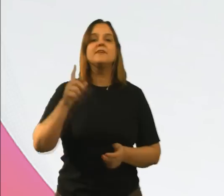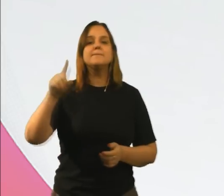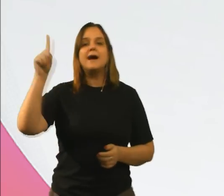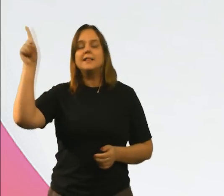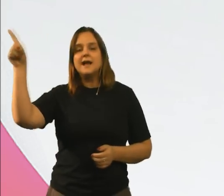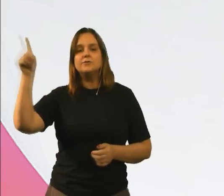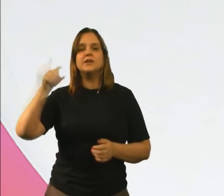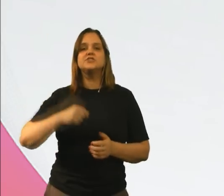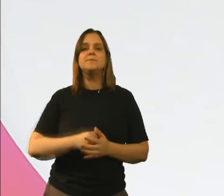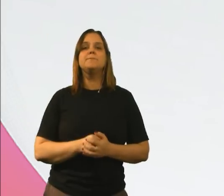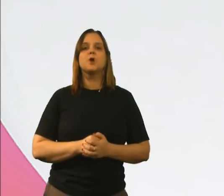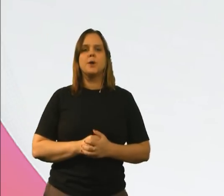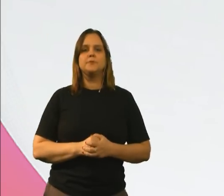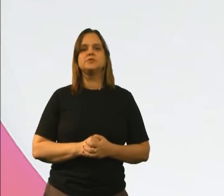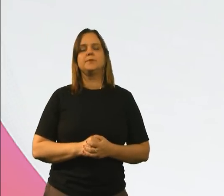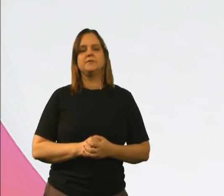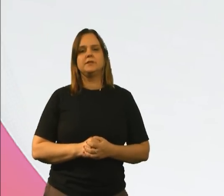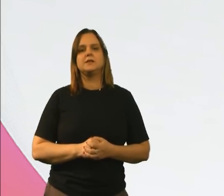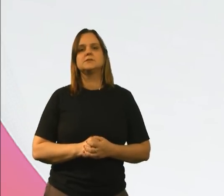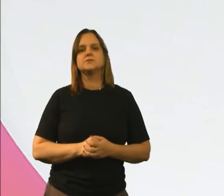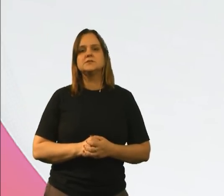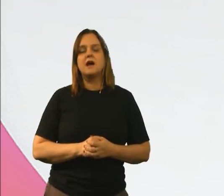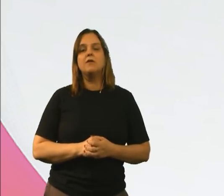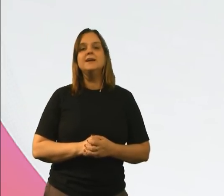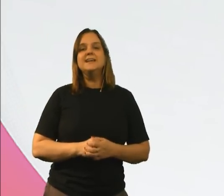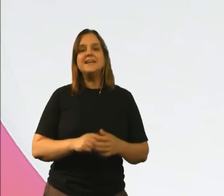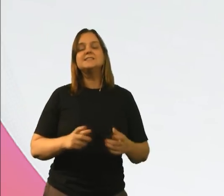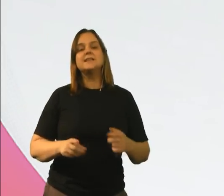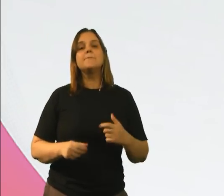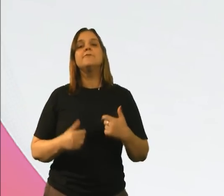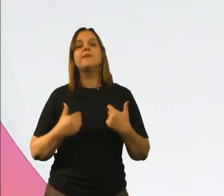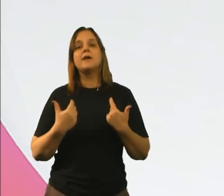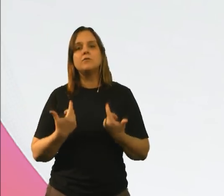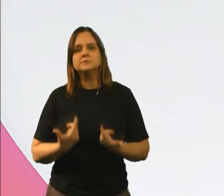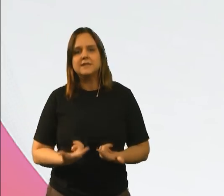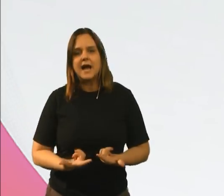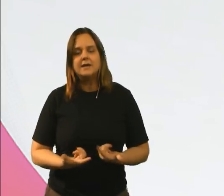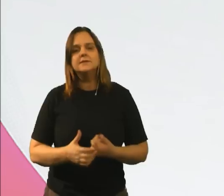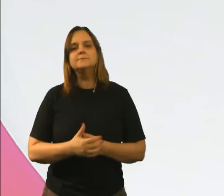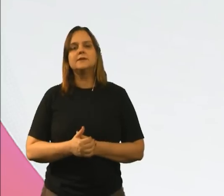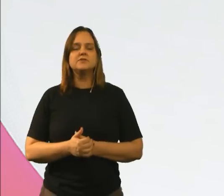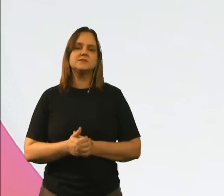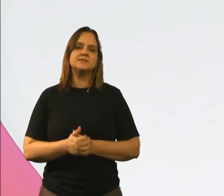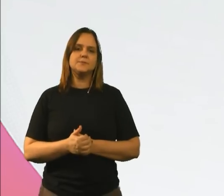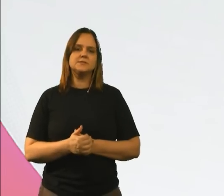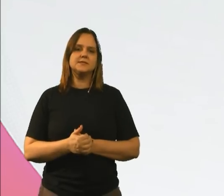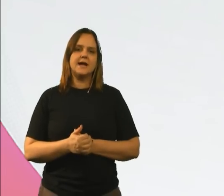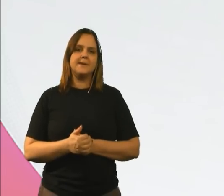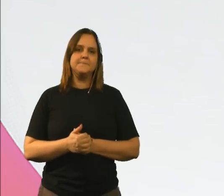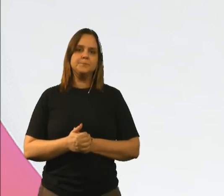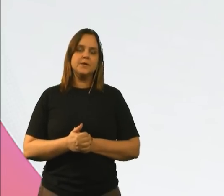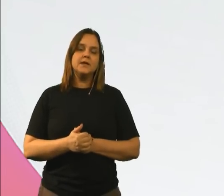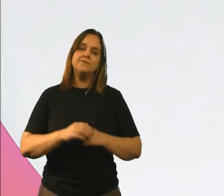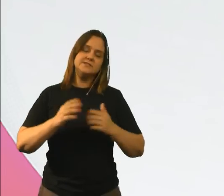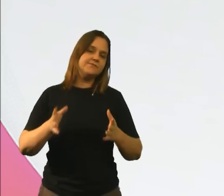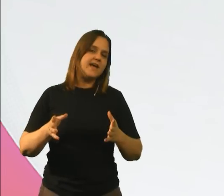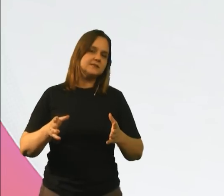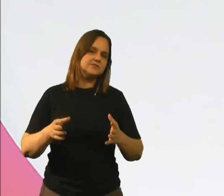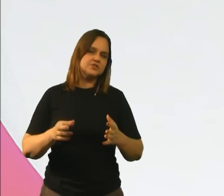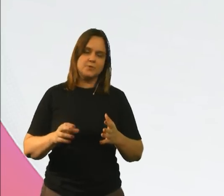a verbal há no regime próprio de previdência social. E esse tempo vai contar para vocês aposentarem. E vice-versa, a gente